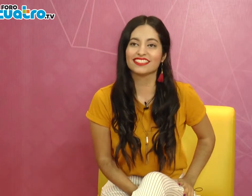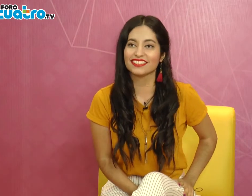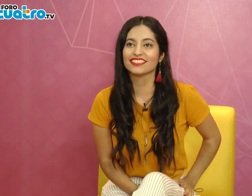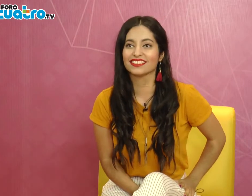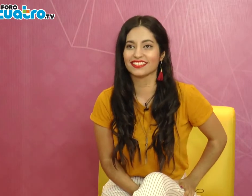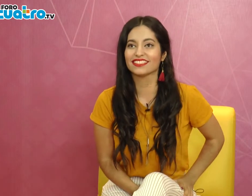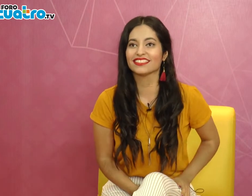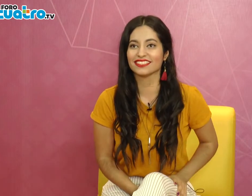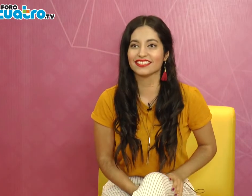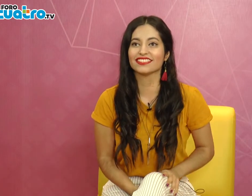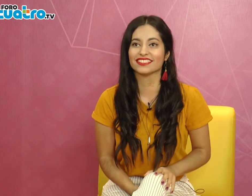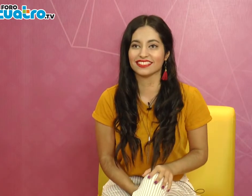carreras diferentes.